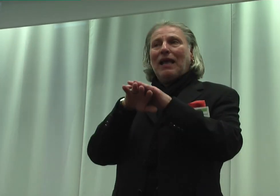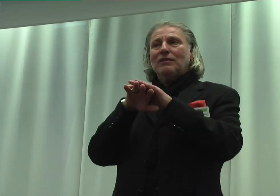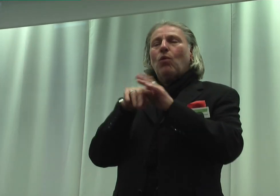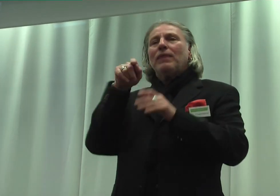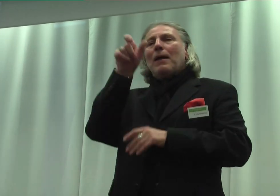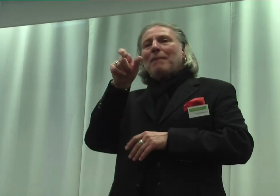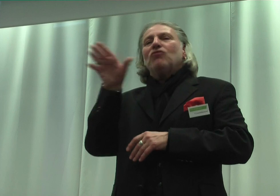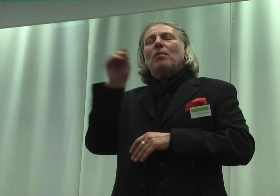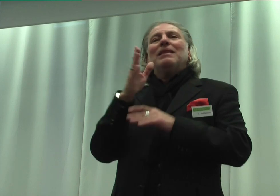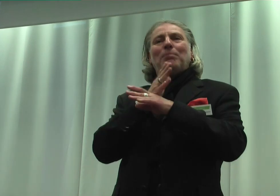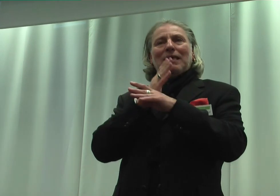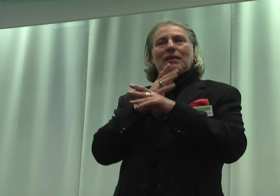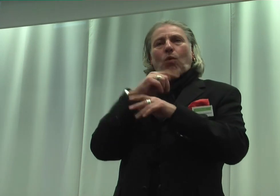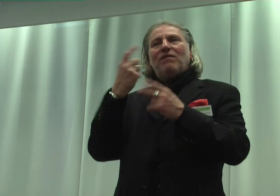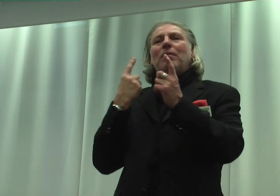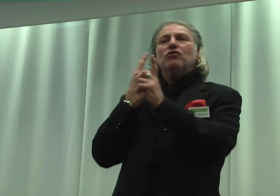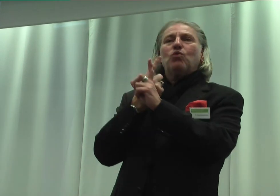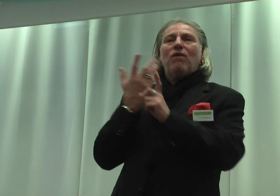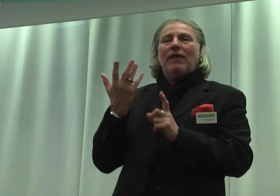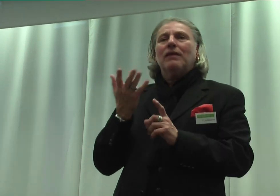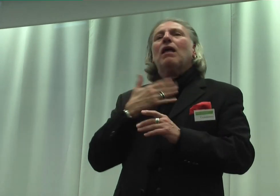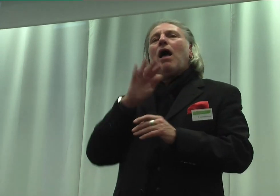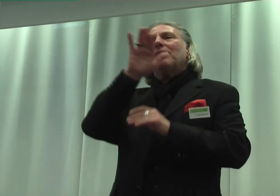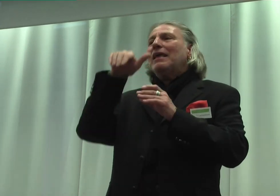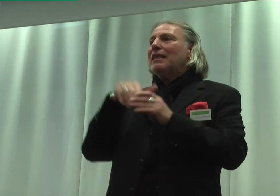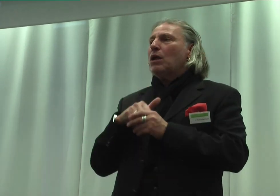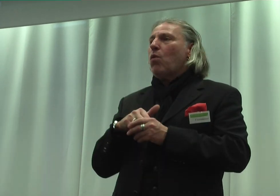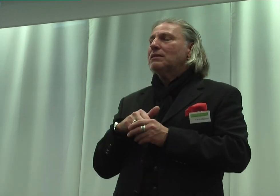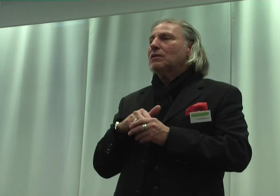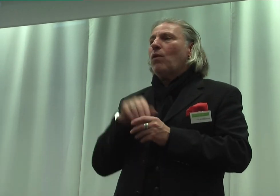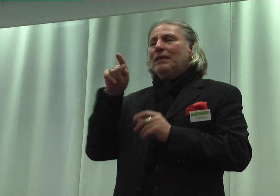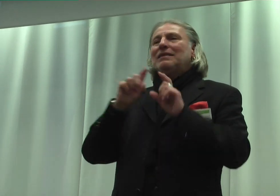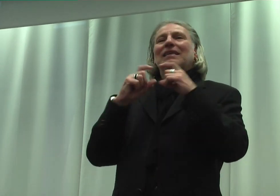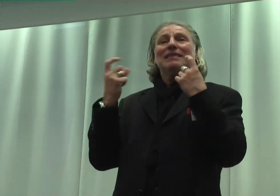mit Bindungen zuwendet, an die Inklusion die Gesellschaft nutzt.